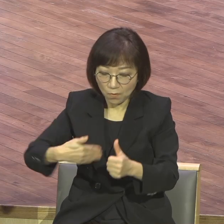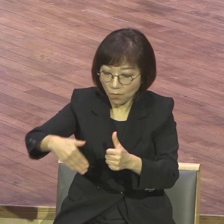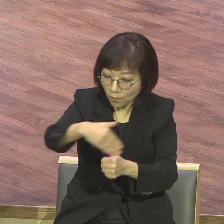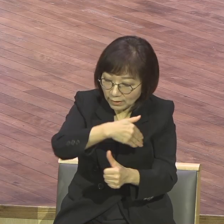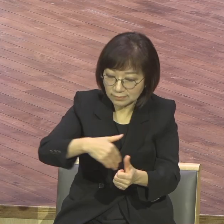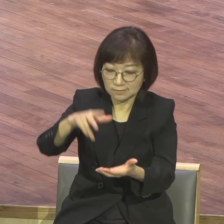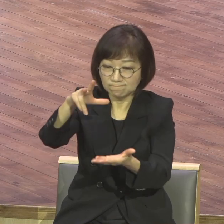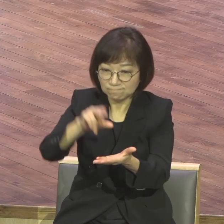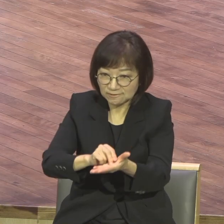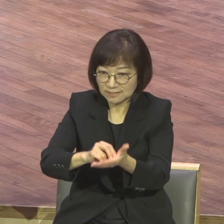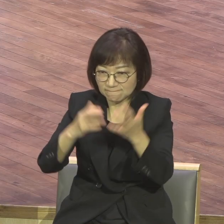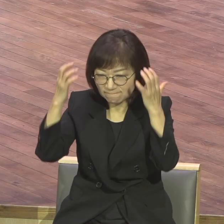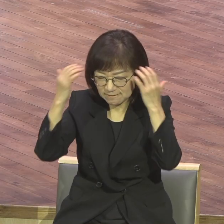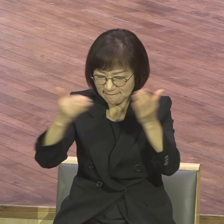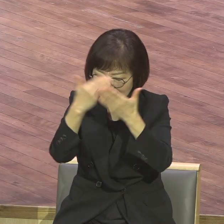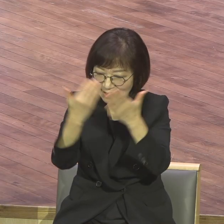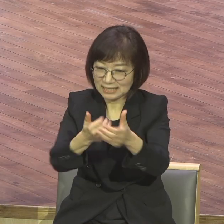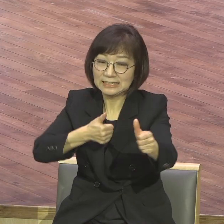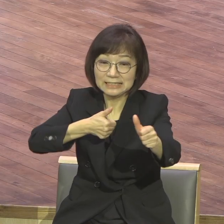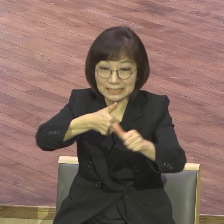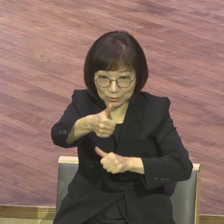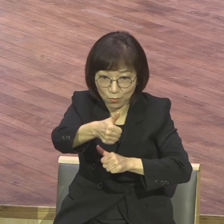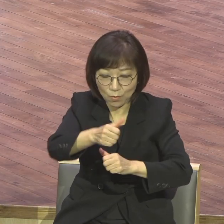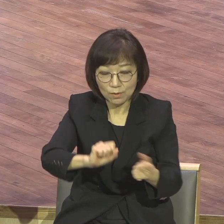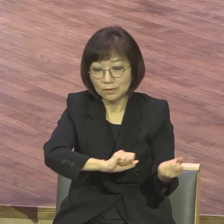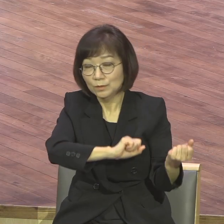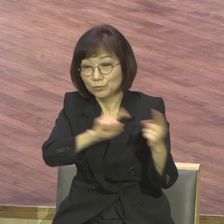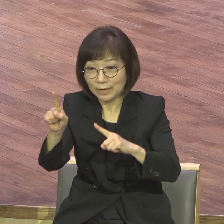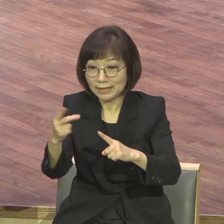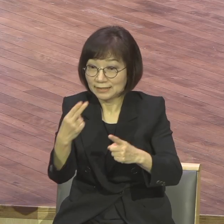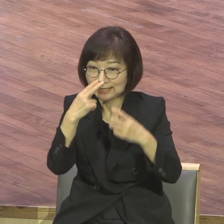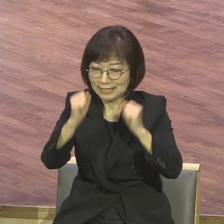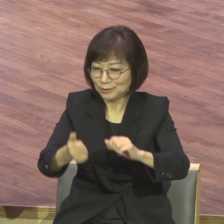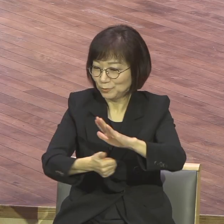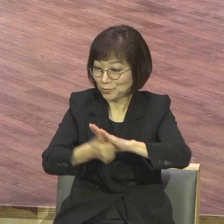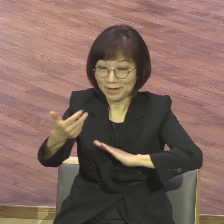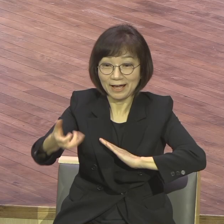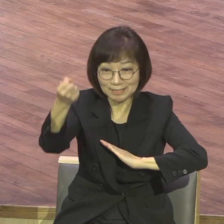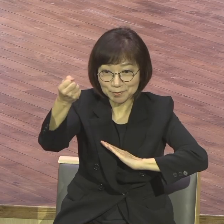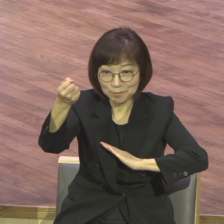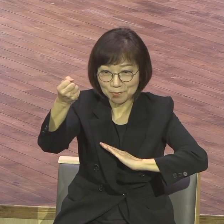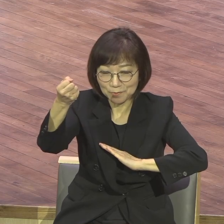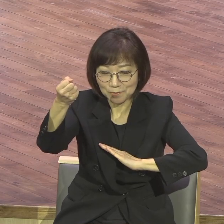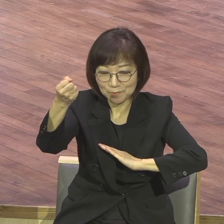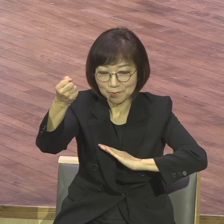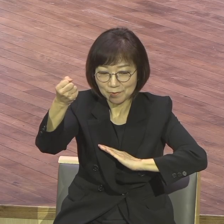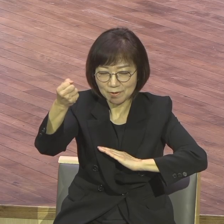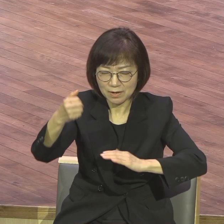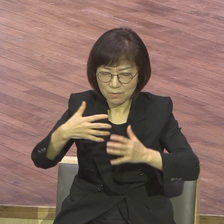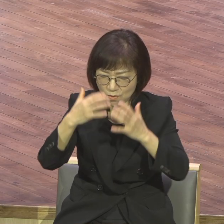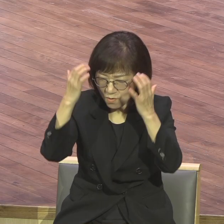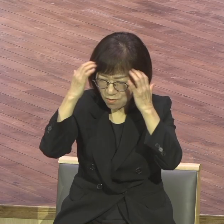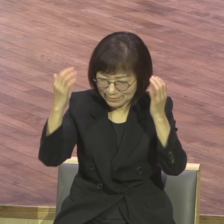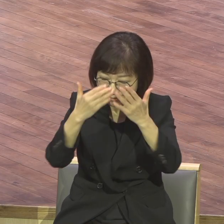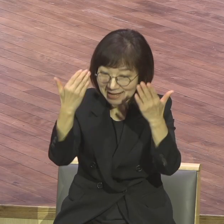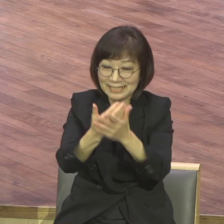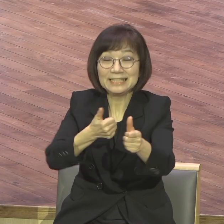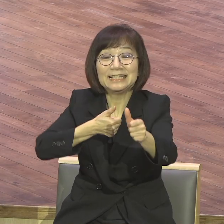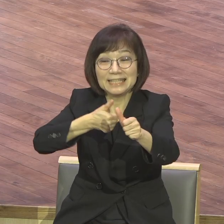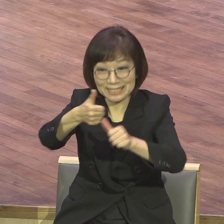뛰어넘어서 부활의 산소망 가지고 모든 아픔을 이겨내는 영향력을